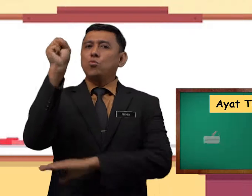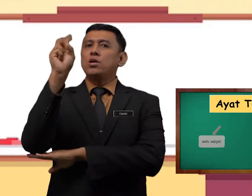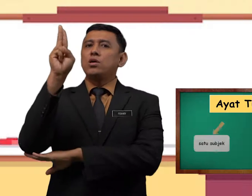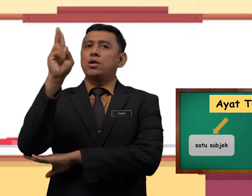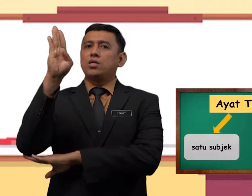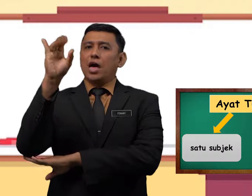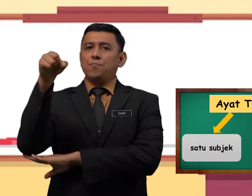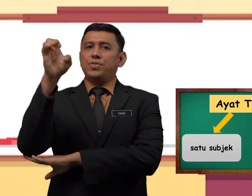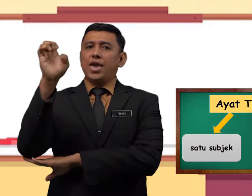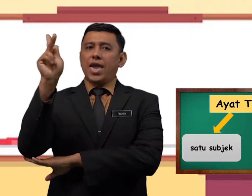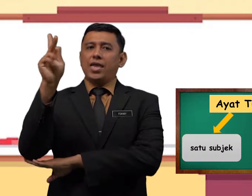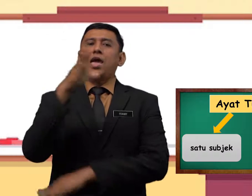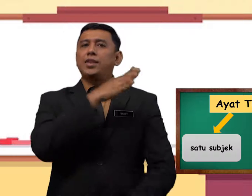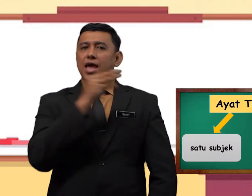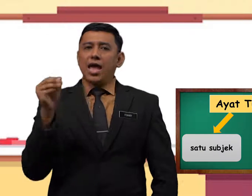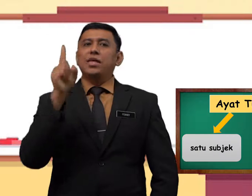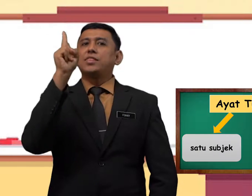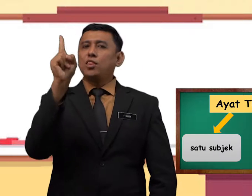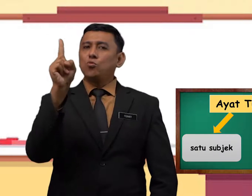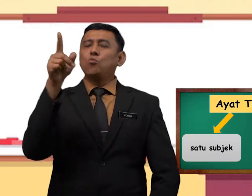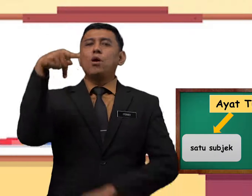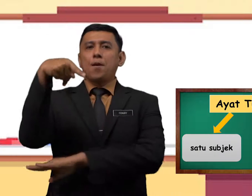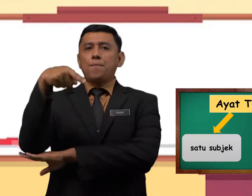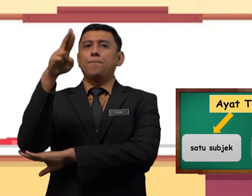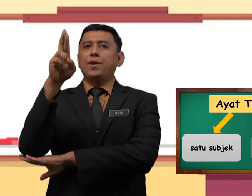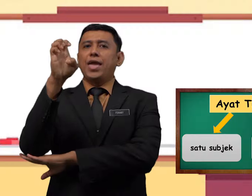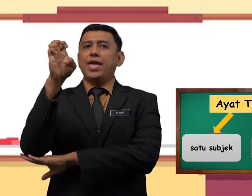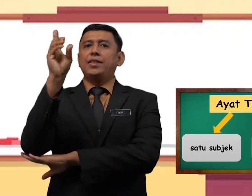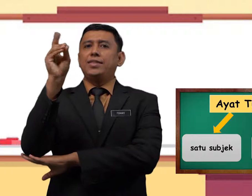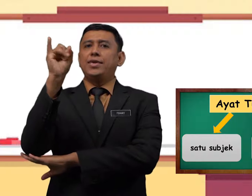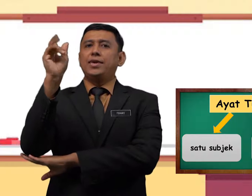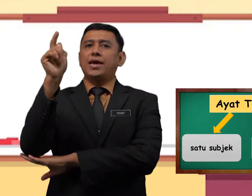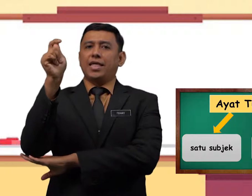subjek dan satu predikat.